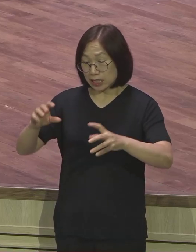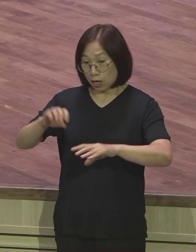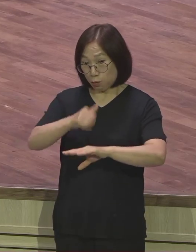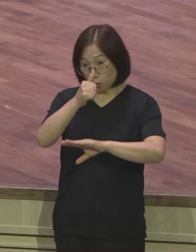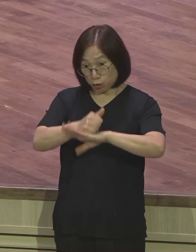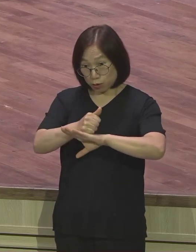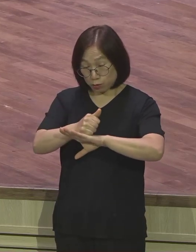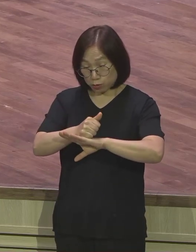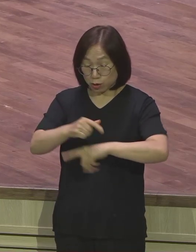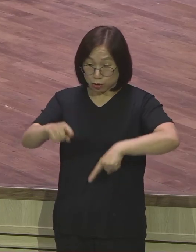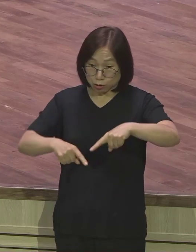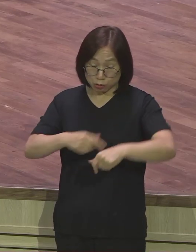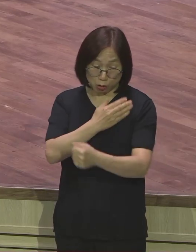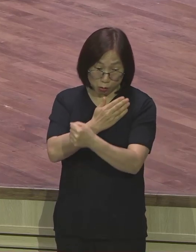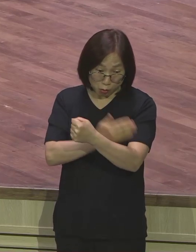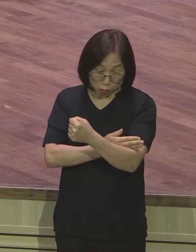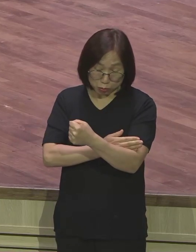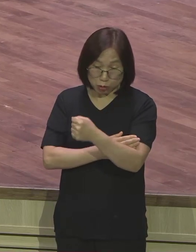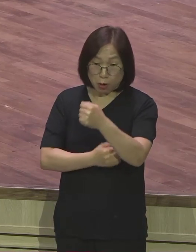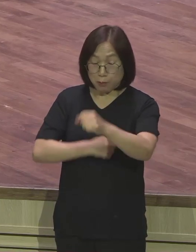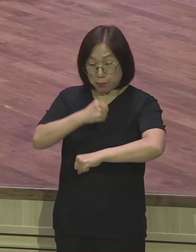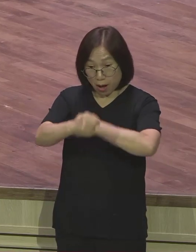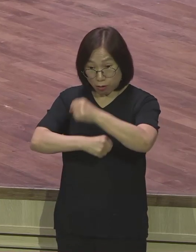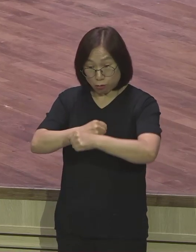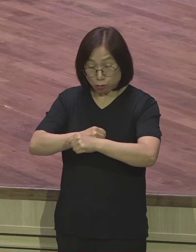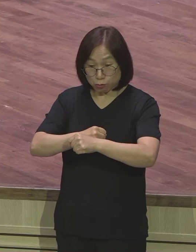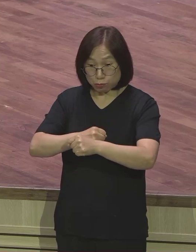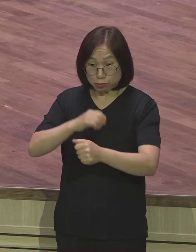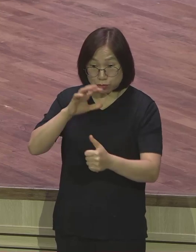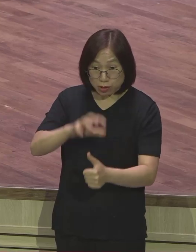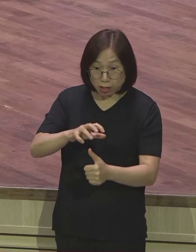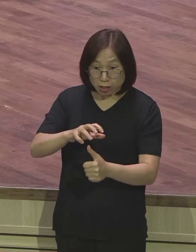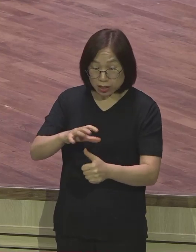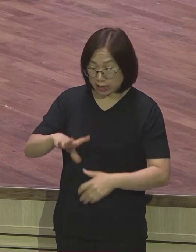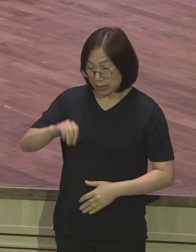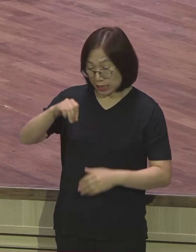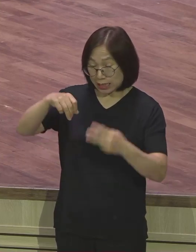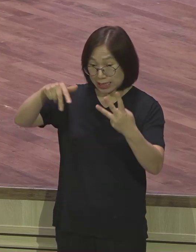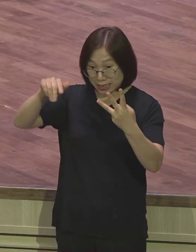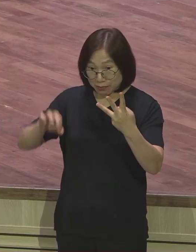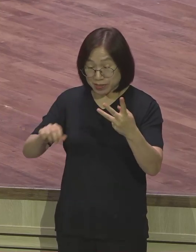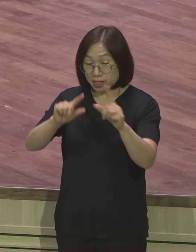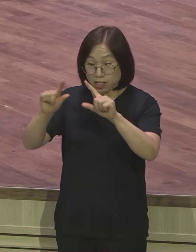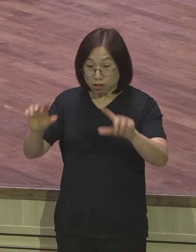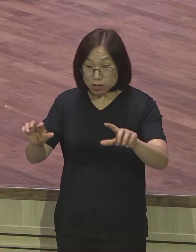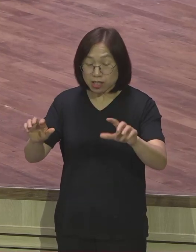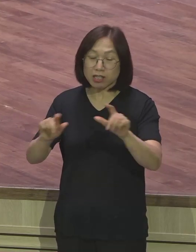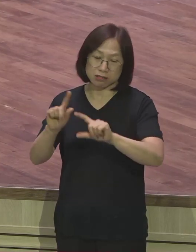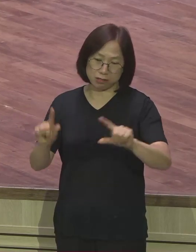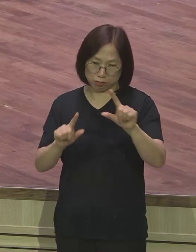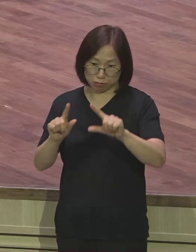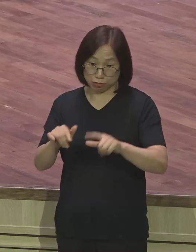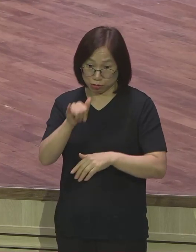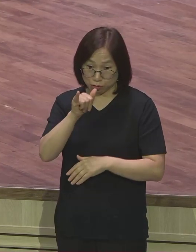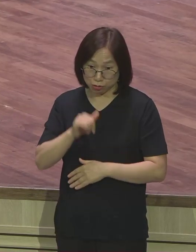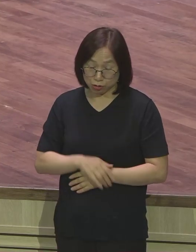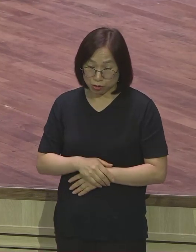정사와 권세를 마음댓고 휘두르고 있는 그러한 창세기 3장의 현장입니다 그러한 곳에서 일하면서